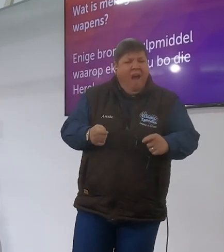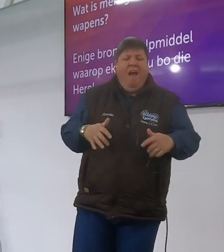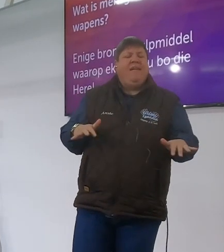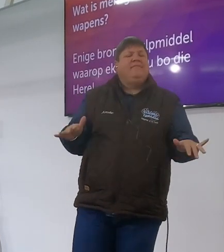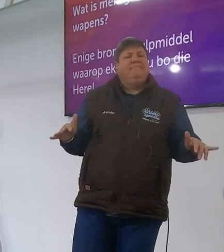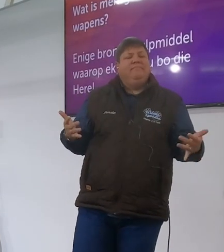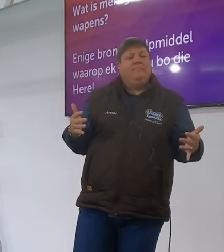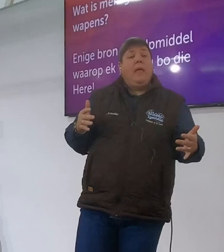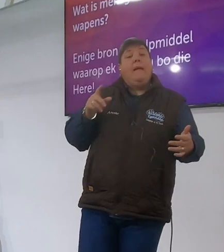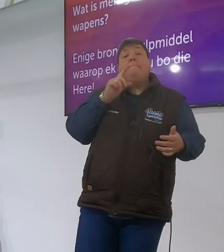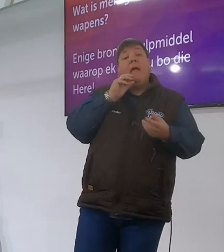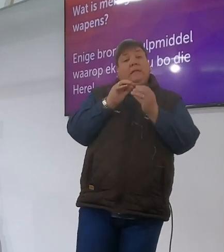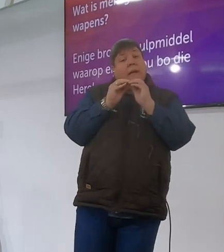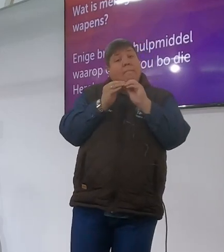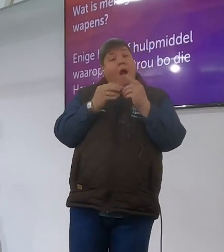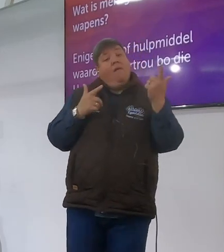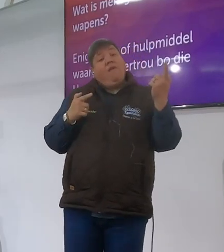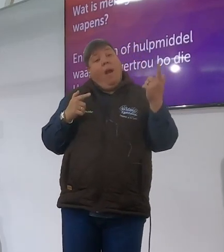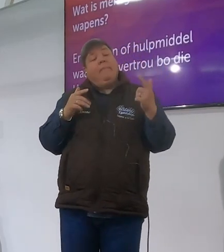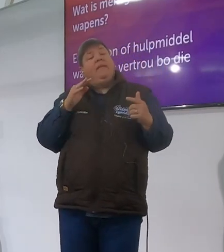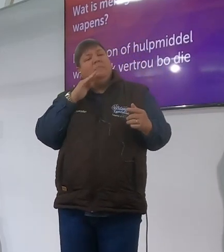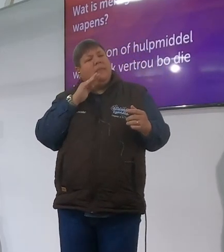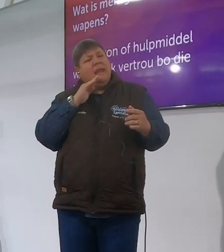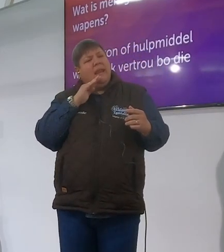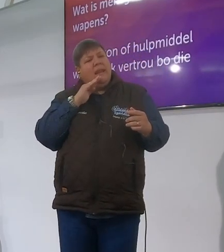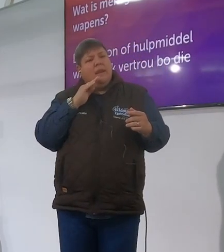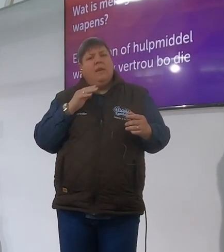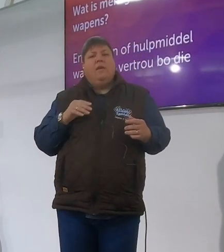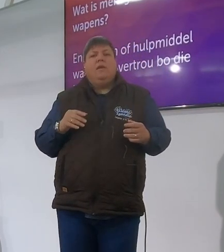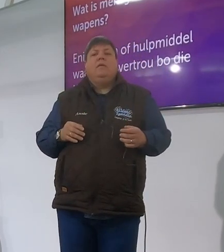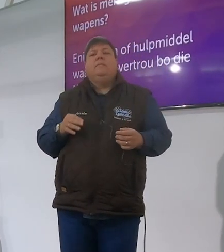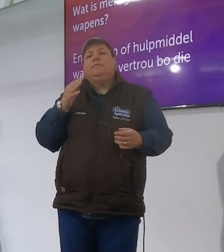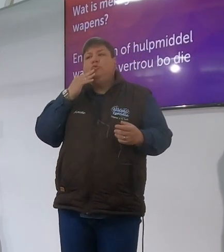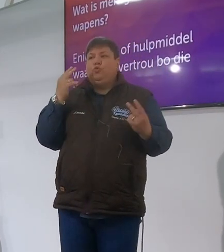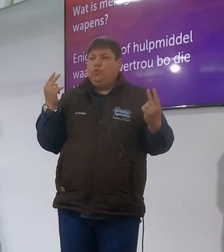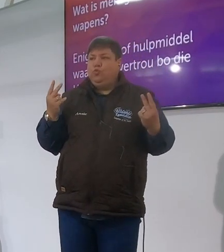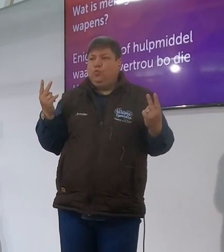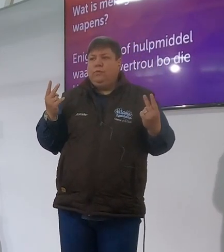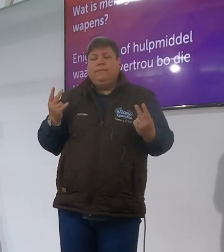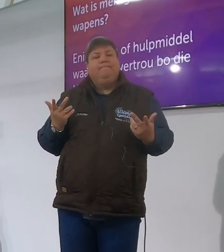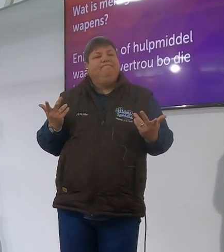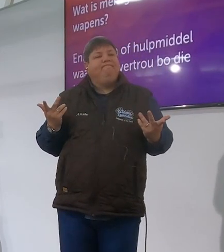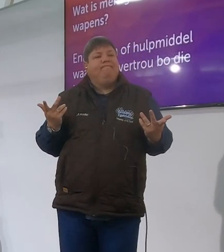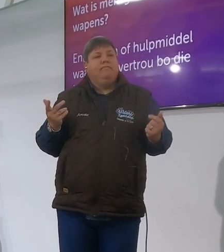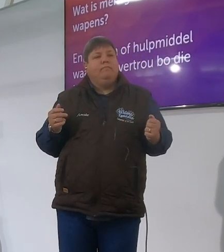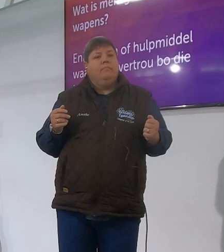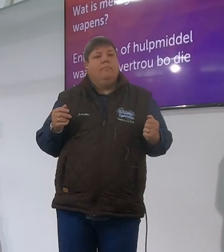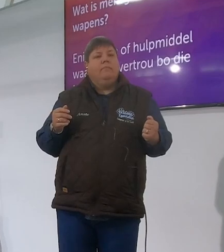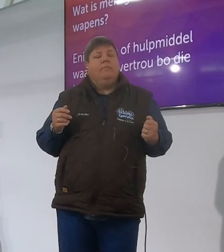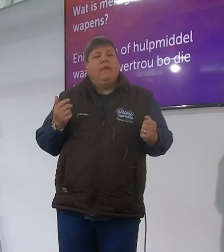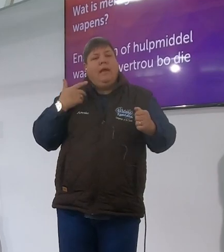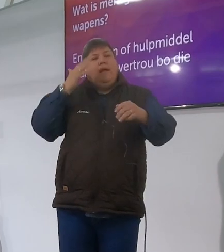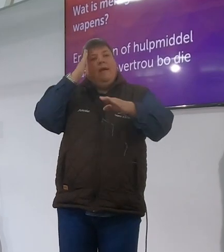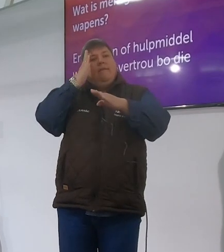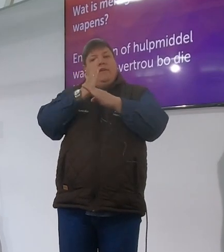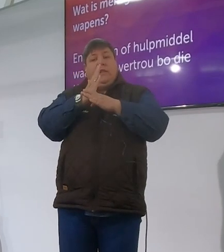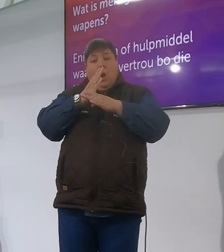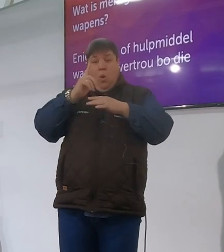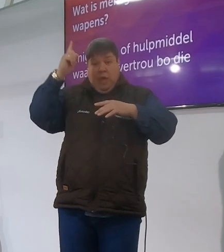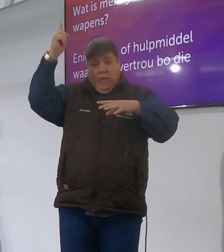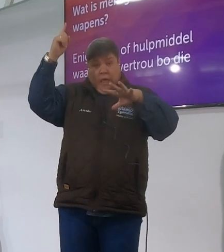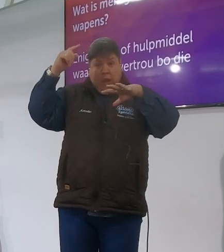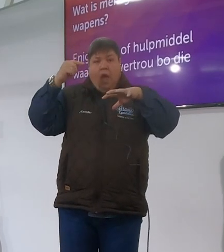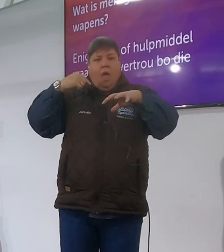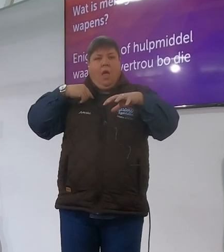mensgemaakte wapen waar ek my vertrouwe sit is enige bron of hulpmiddel waarop ek my vertrouwe sit boer die jere